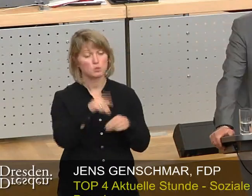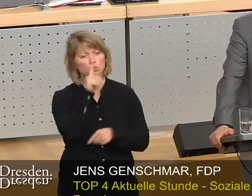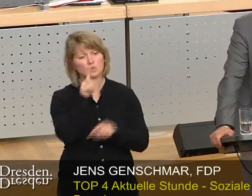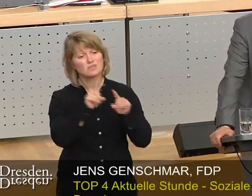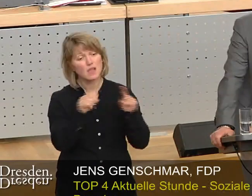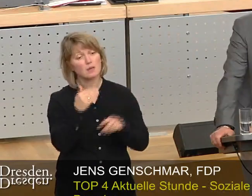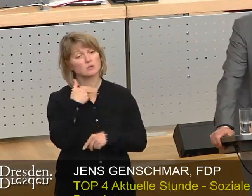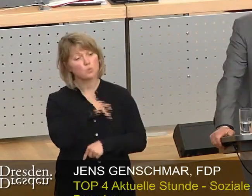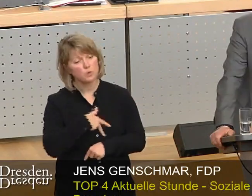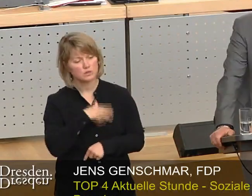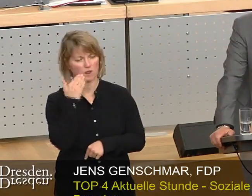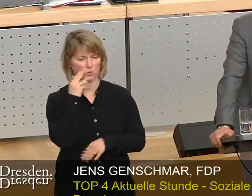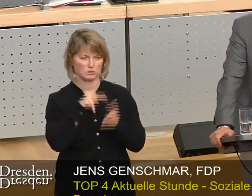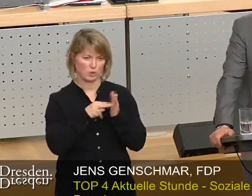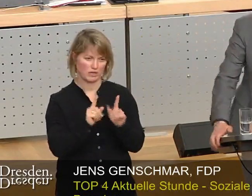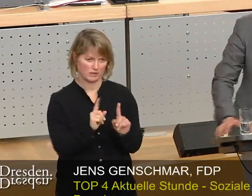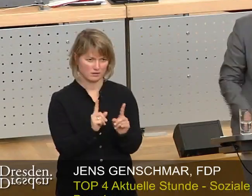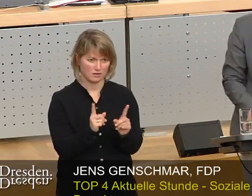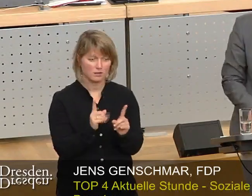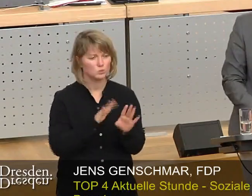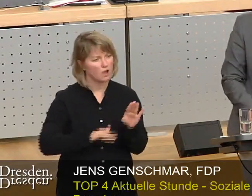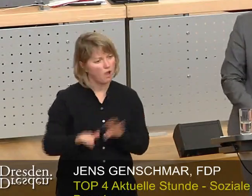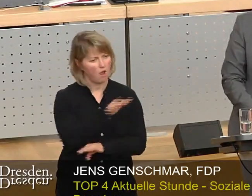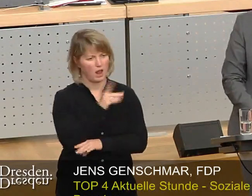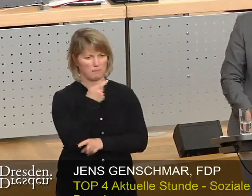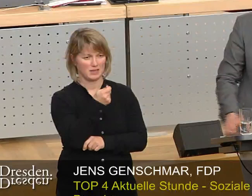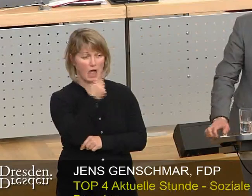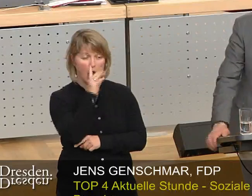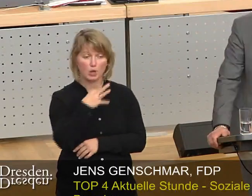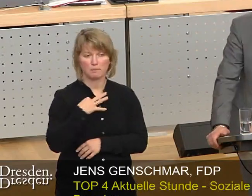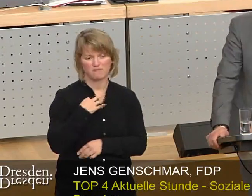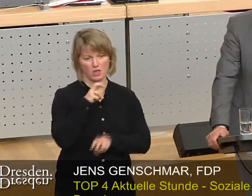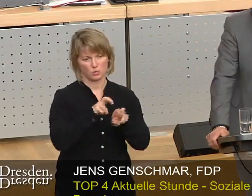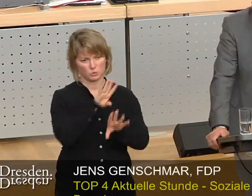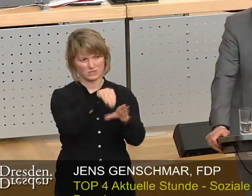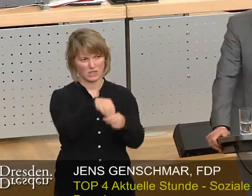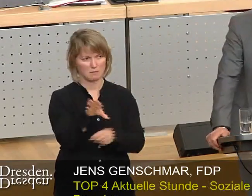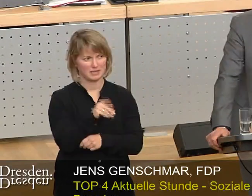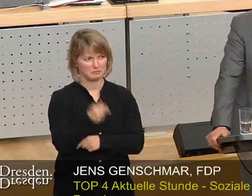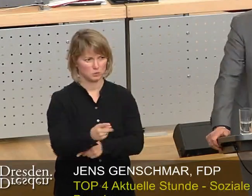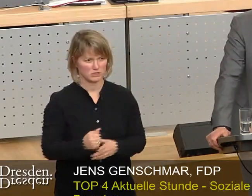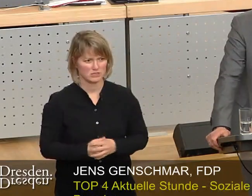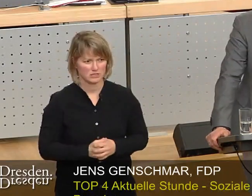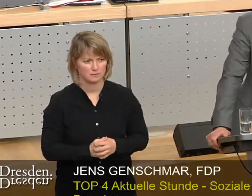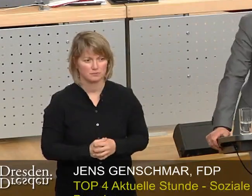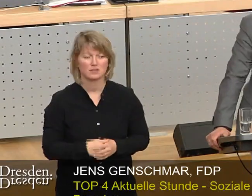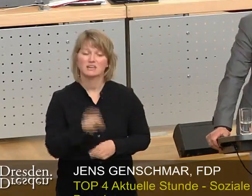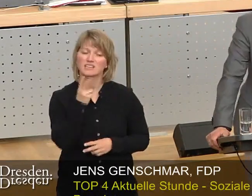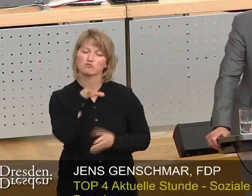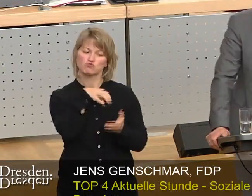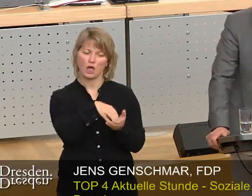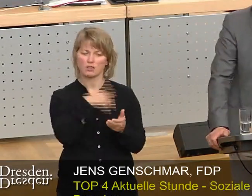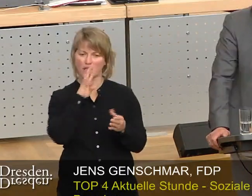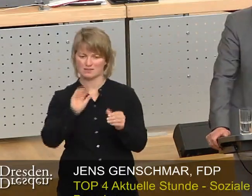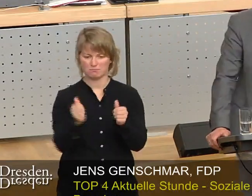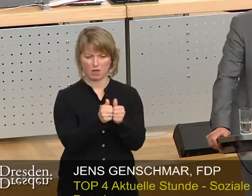soziale Wohnungspolitik handeln, sondern muss alle Mieter und auch privaten Nutzer umfassen. Die Stadt sollte der Partner sein, der